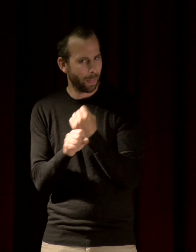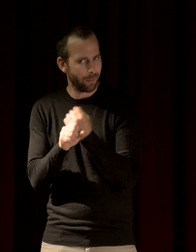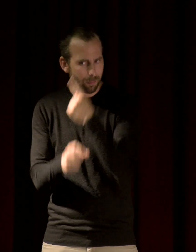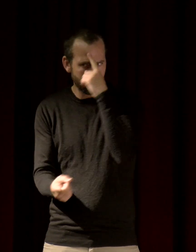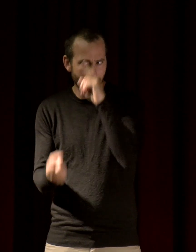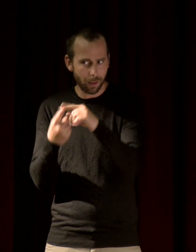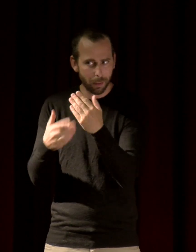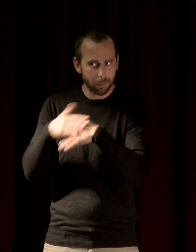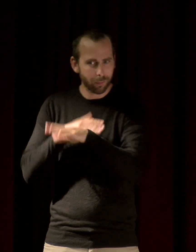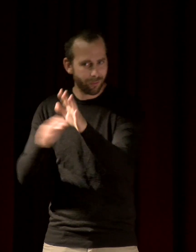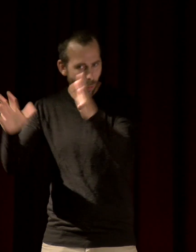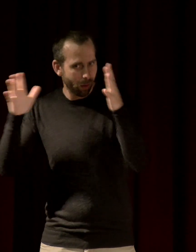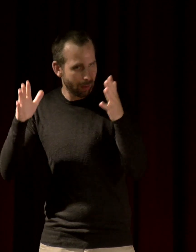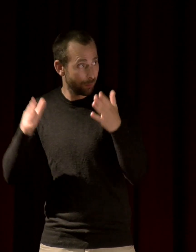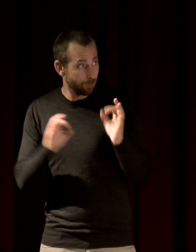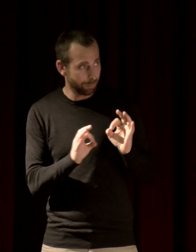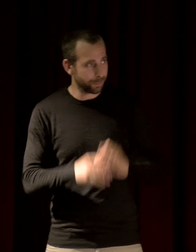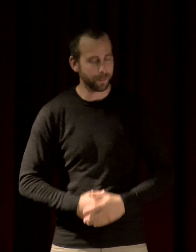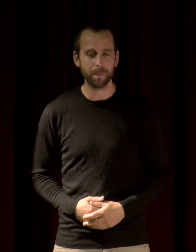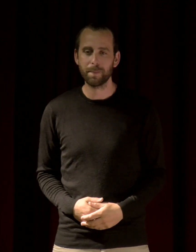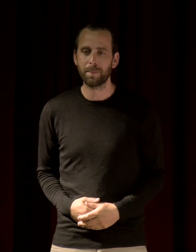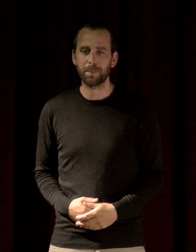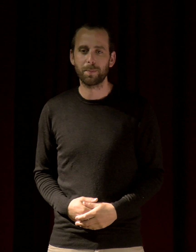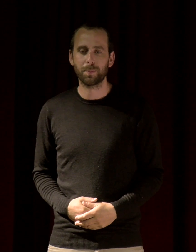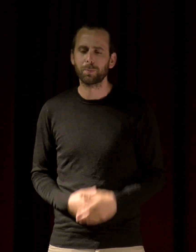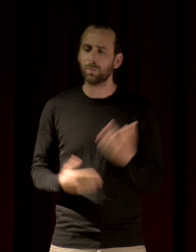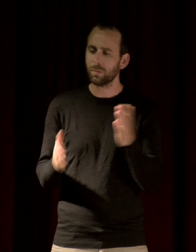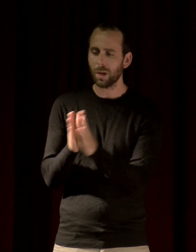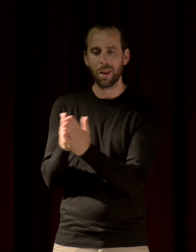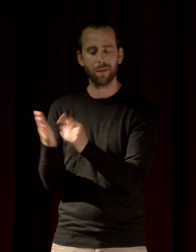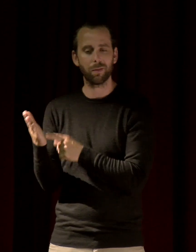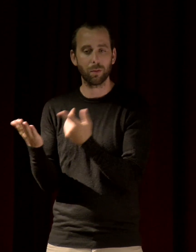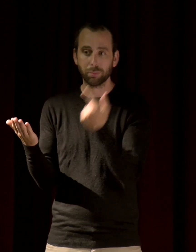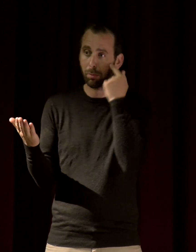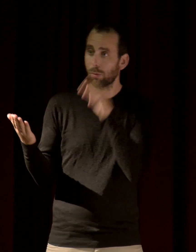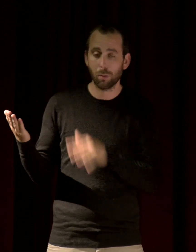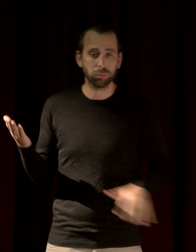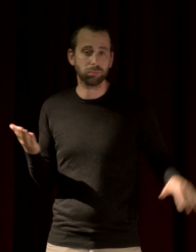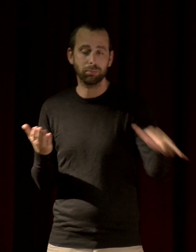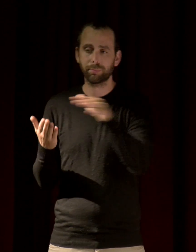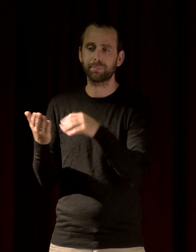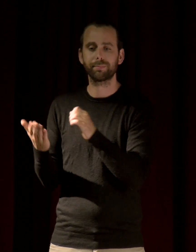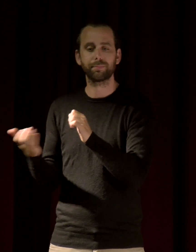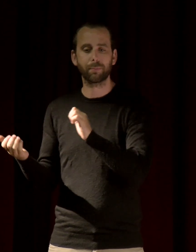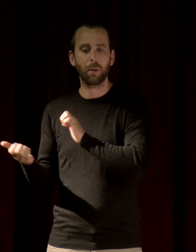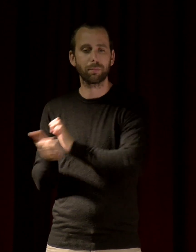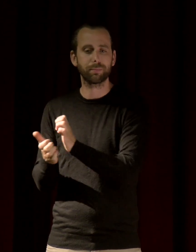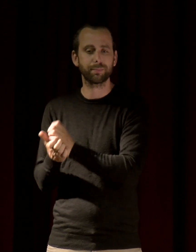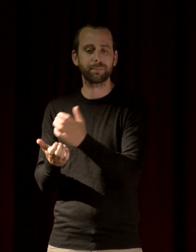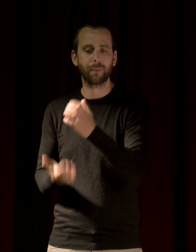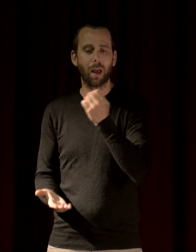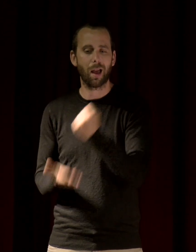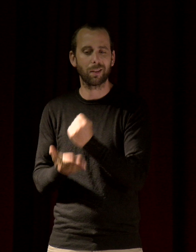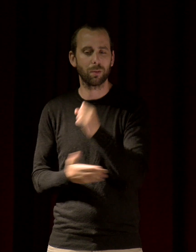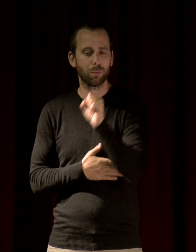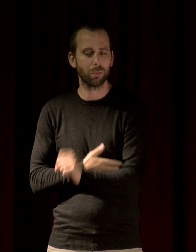milieux forestiers. Oui c'est ça. Vous êtes auteur de deux livres destinés au grand public aux éditions Actes Sud. Alors le premier a pour